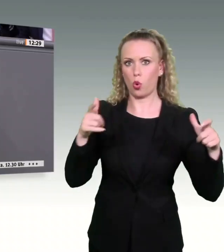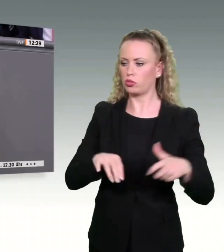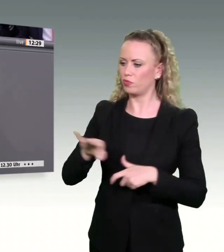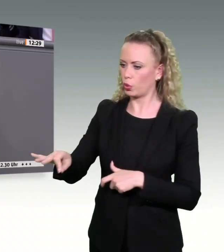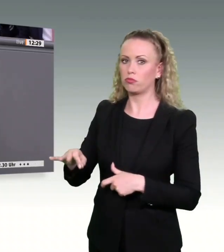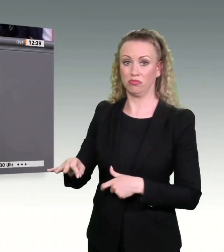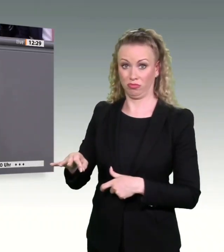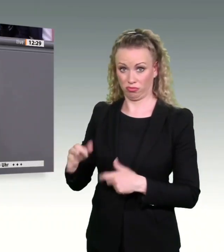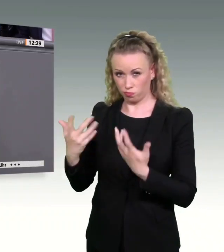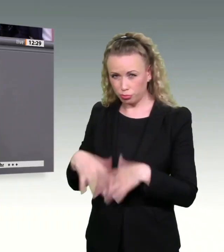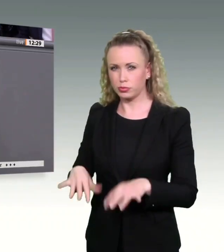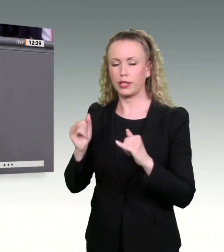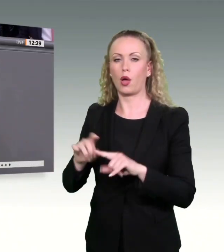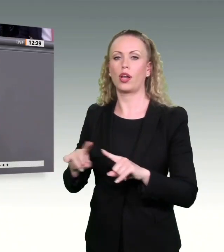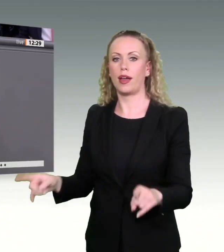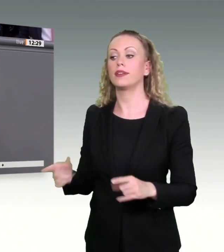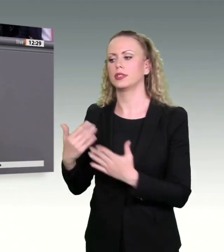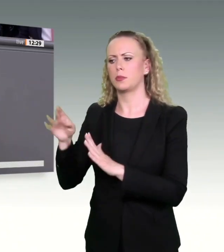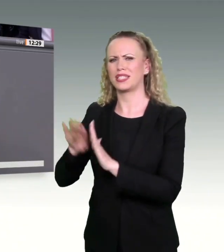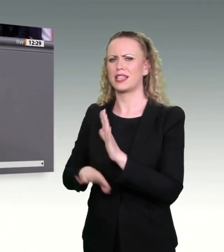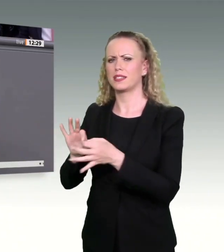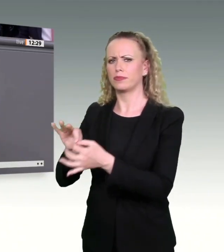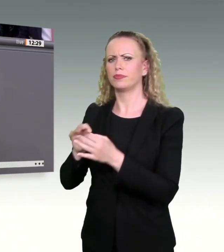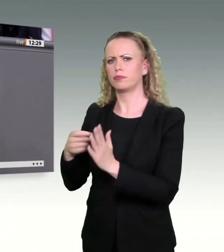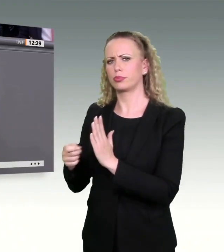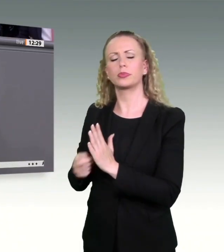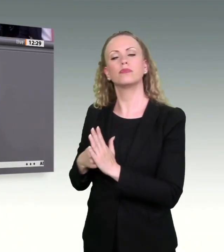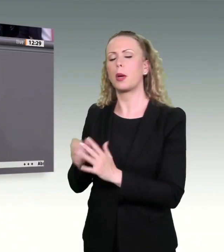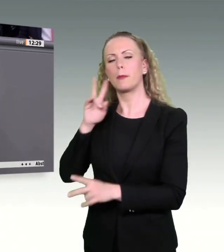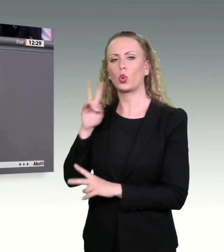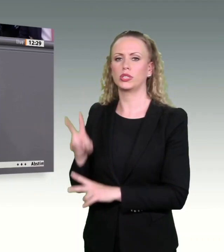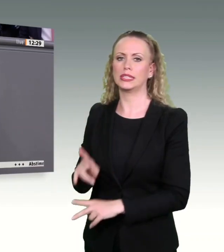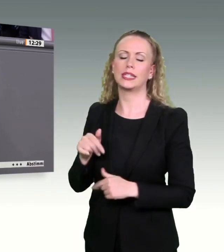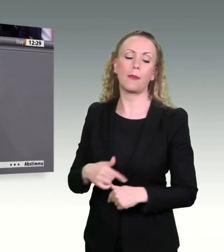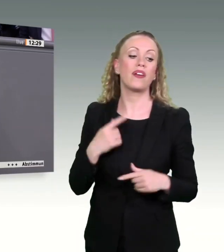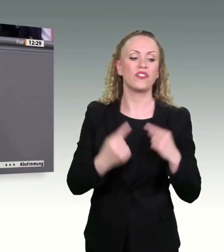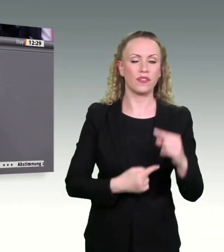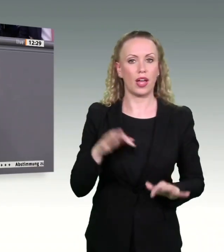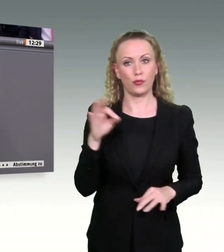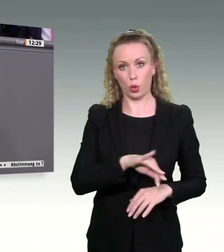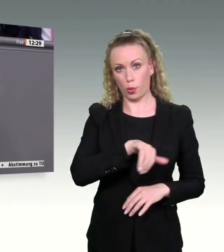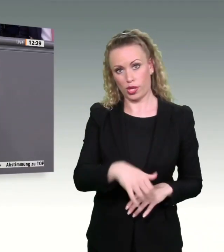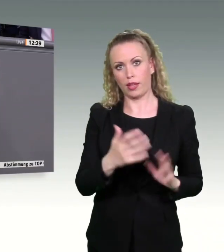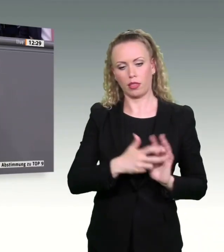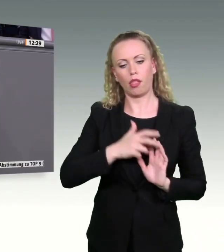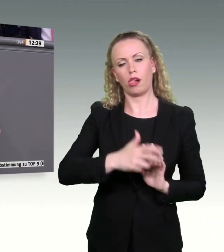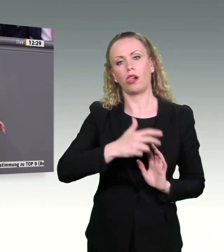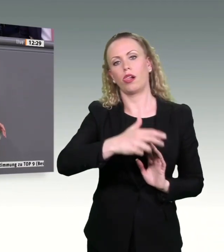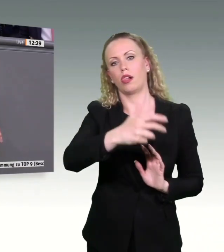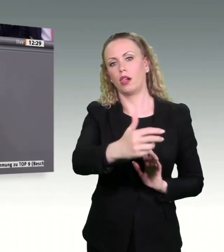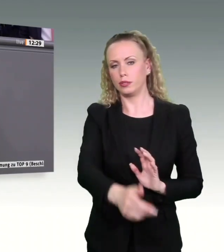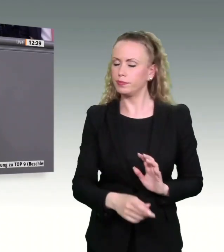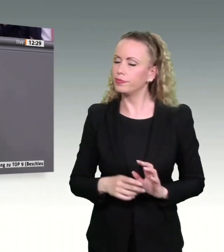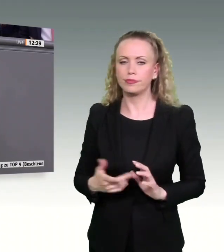ausgesetzt. Sie werden berücksichtigt. Aber die Verfahren werden nicht endgültig unendlich verzögert. Und wir brauchen gesetzliche